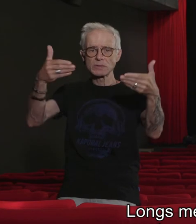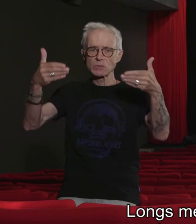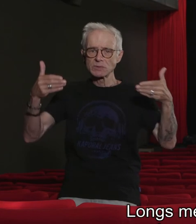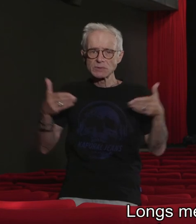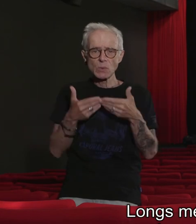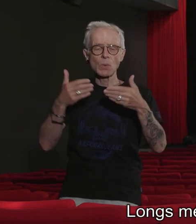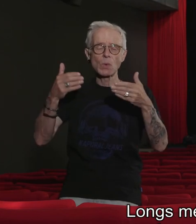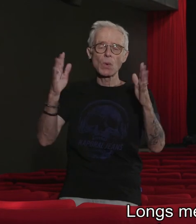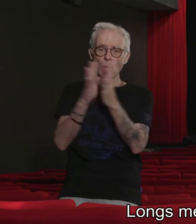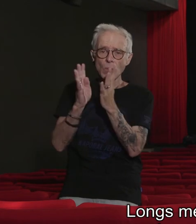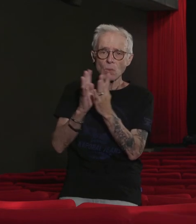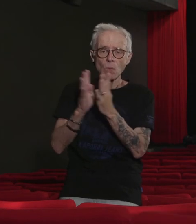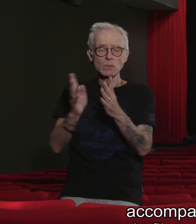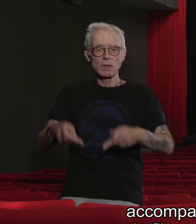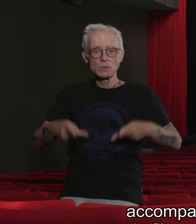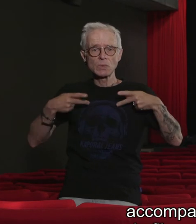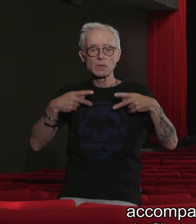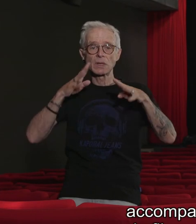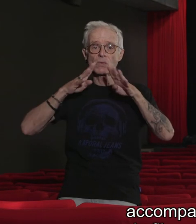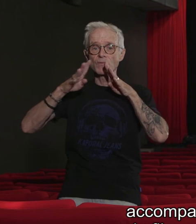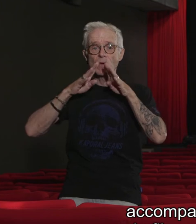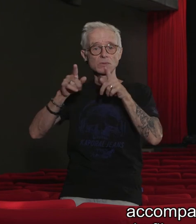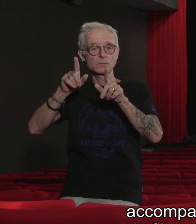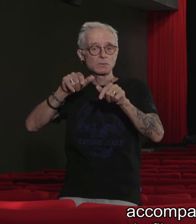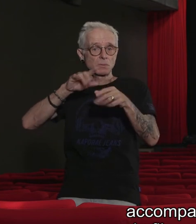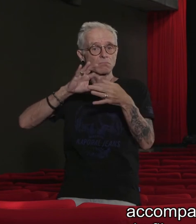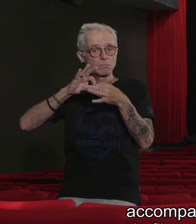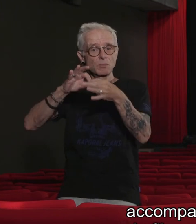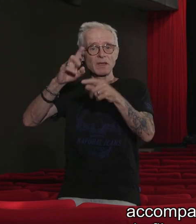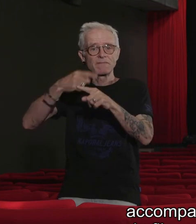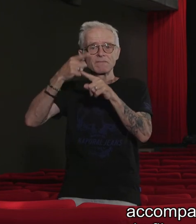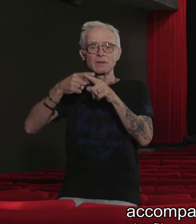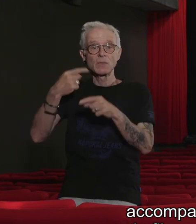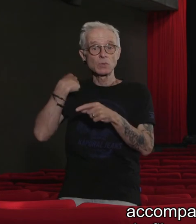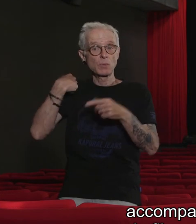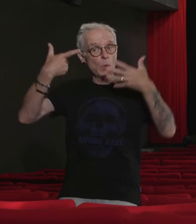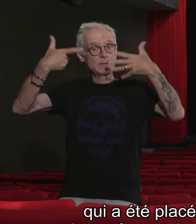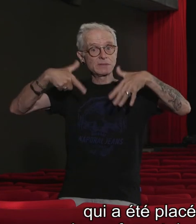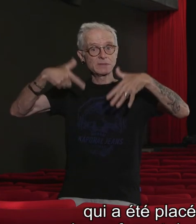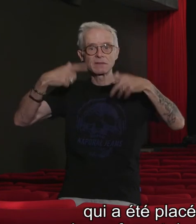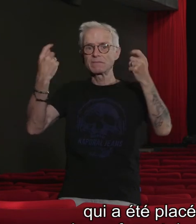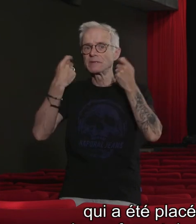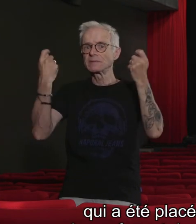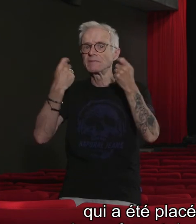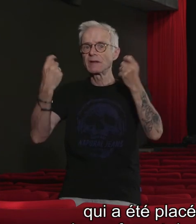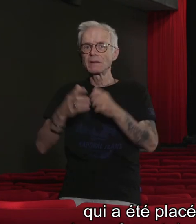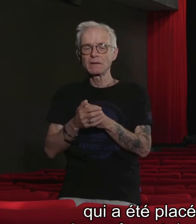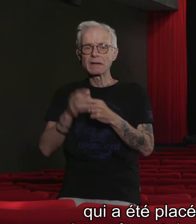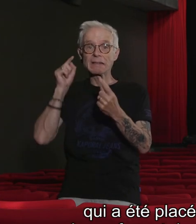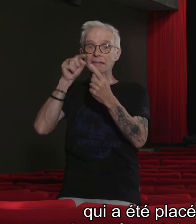ateliers et conférences accompagnent la compétition de films de cette 17e édition qui a été placée sous le signe du diable,